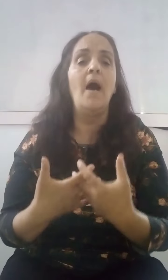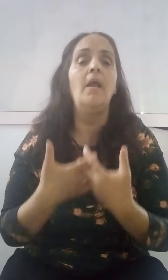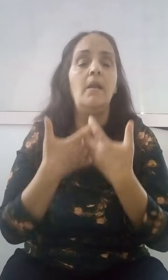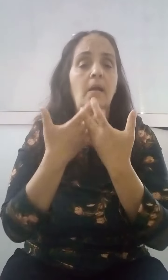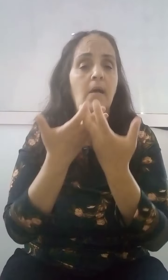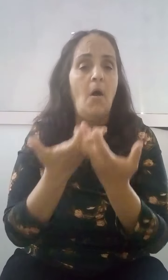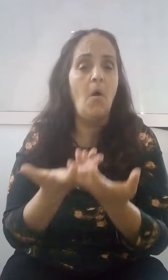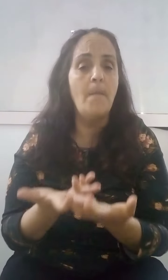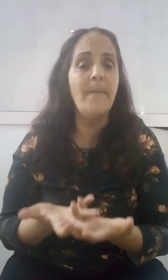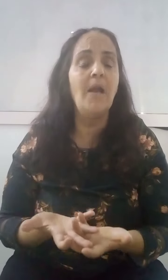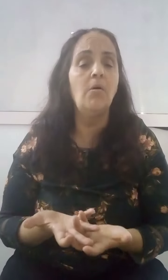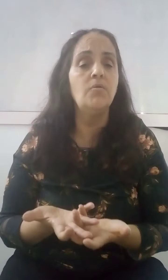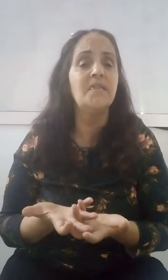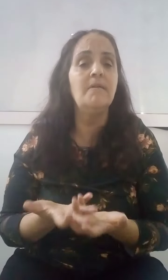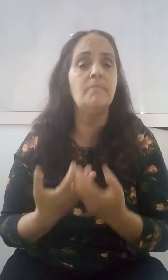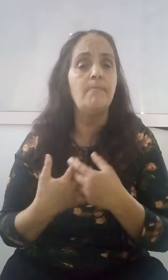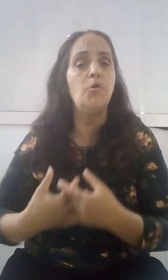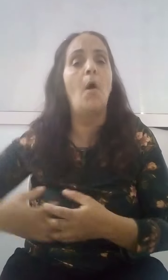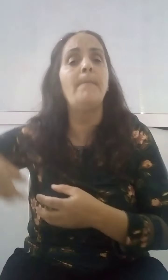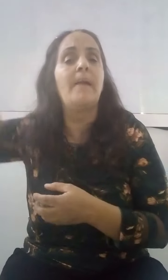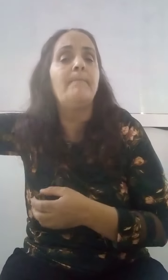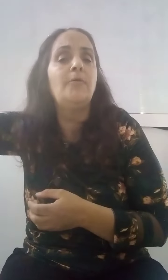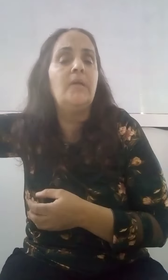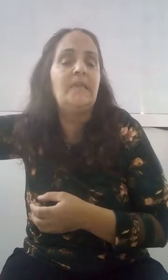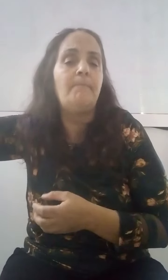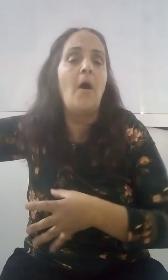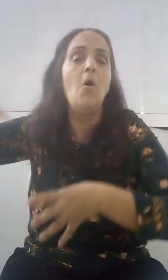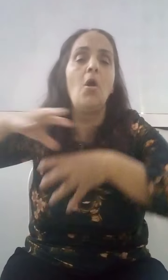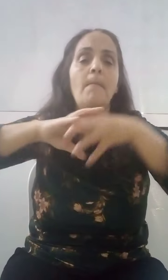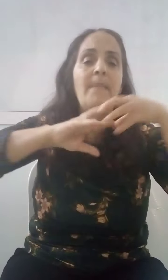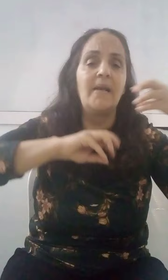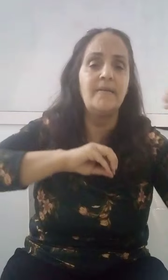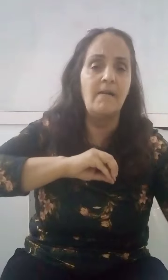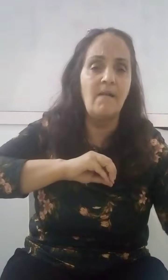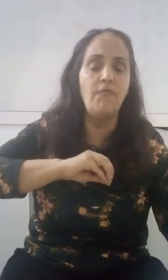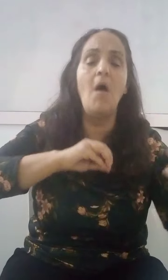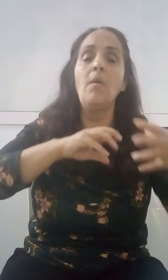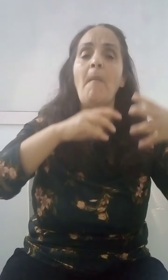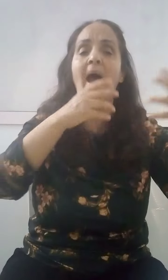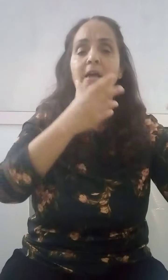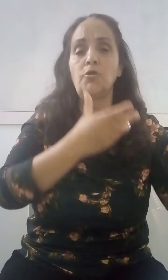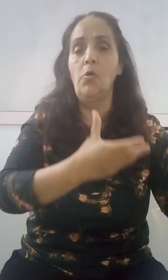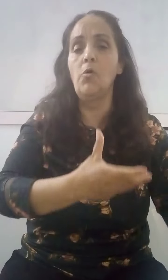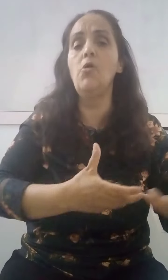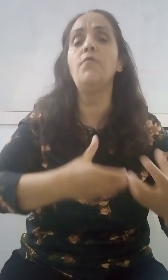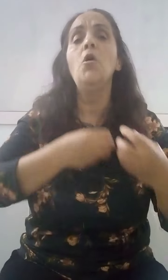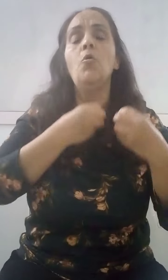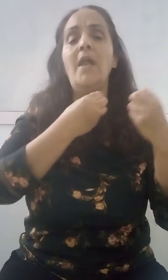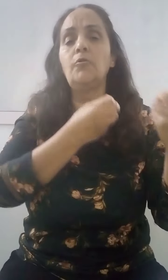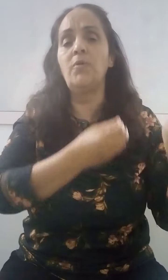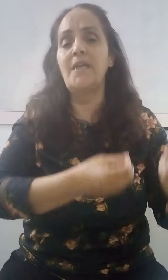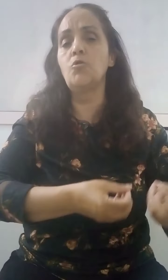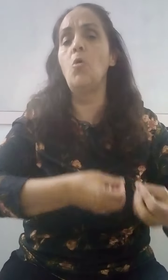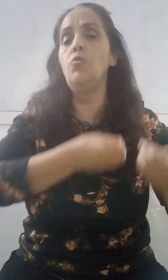يتحدث بحثة نعم تحدث بحثة نعمل البيتة على الكلمات أو المحاجة أو الصغربي و